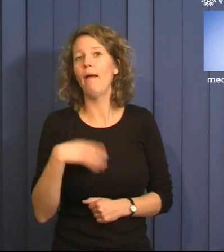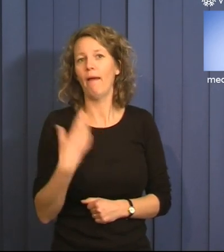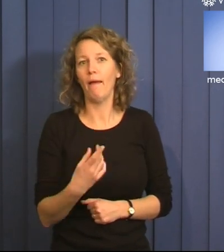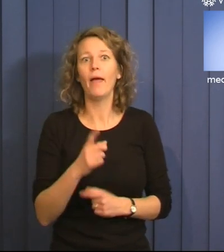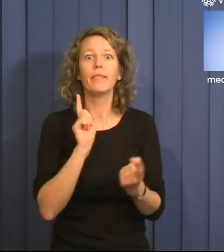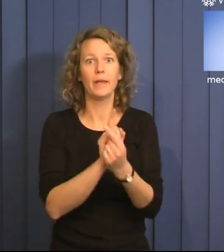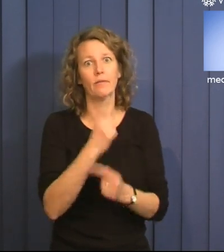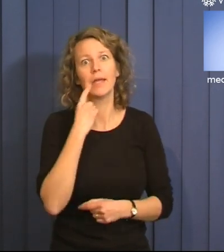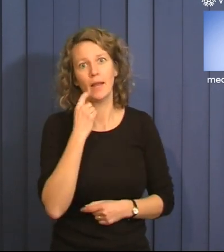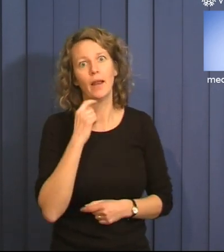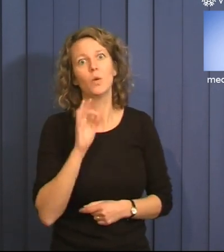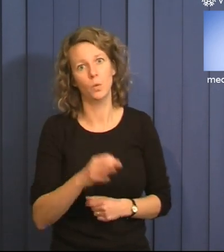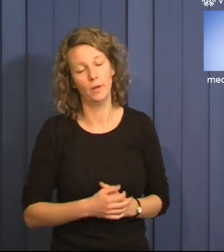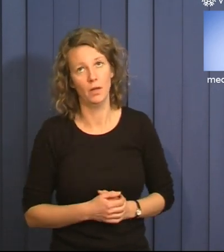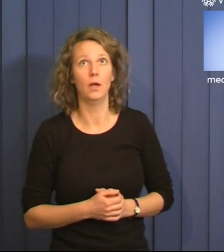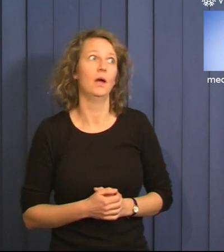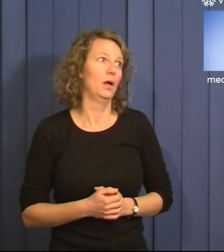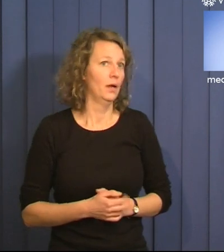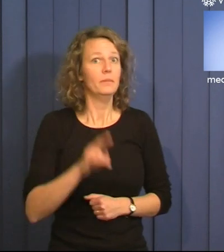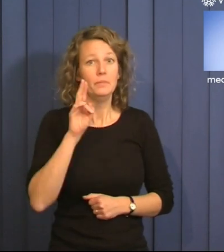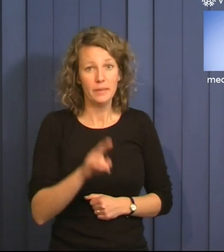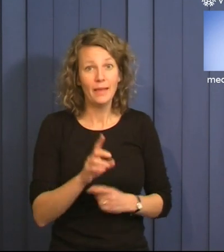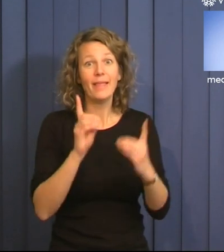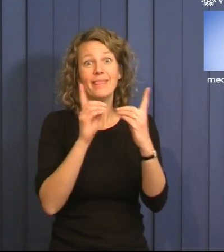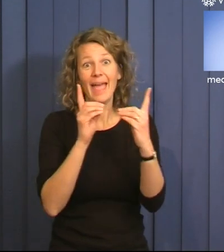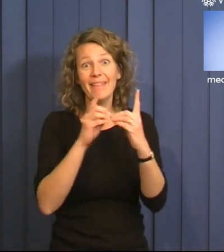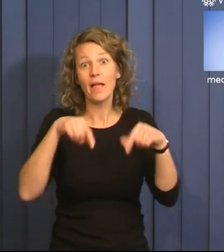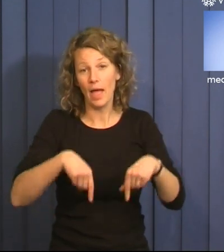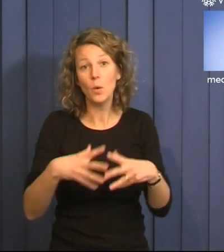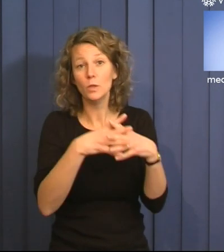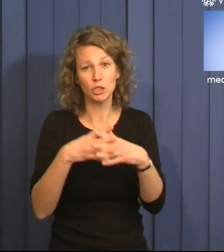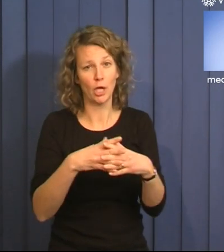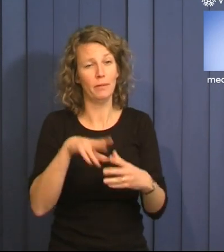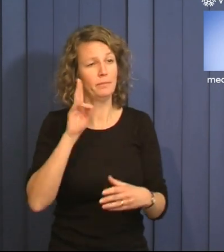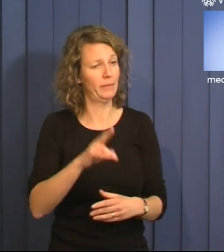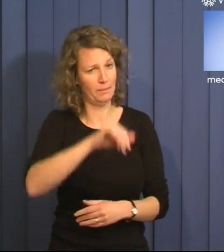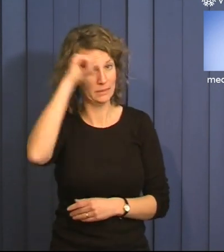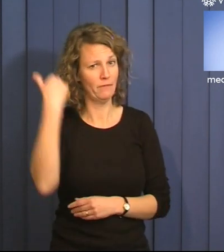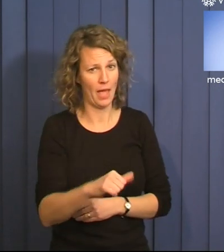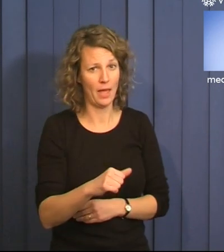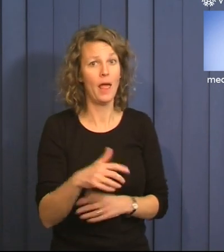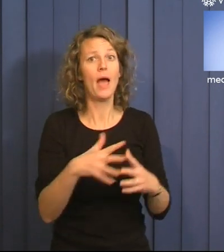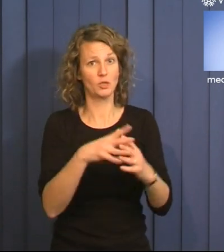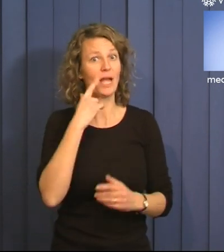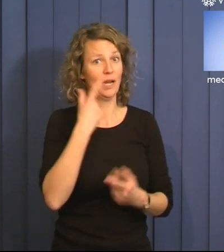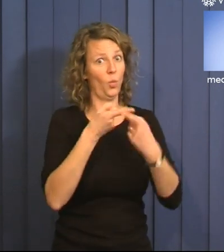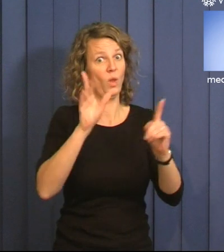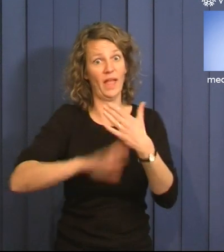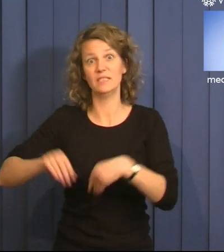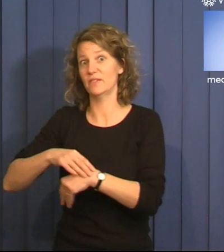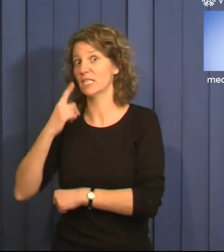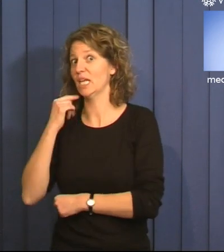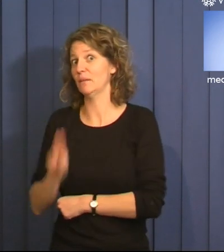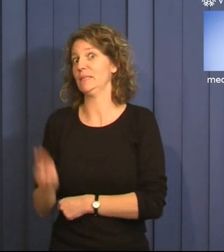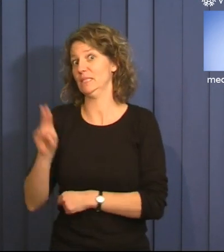dejtingscenen. Den kan jag lova er är ruggigt invecklad. Amerikanska killar skiljer sig en hel del från svenska.